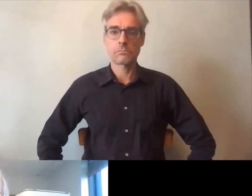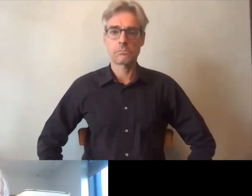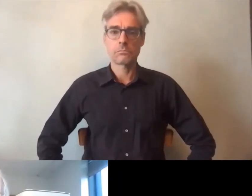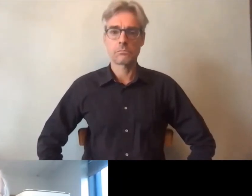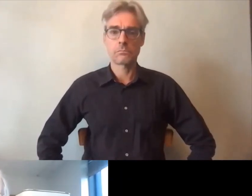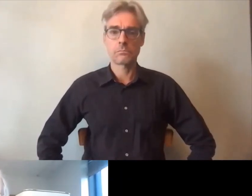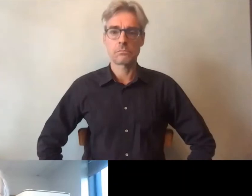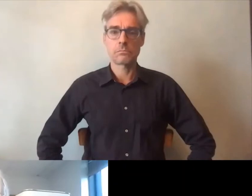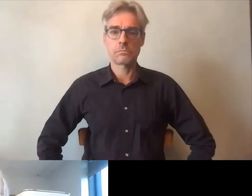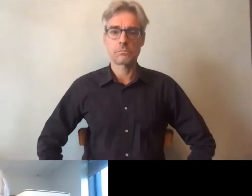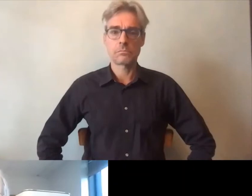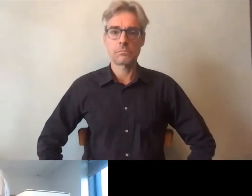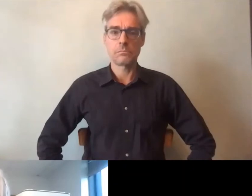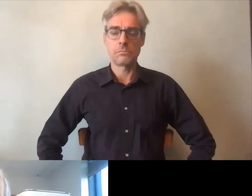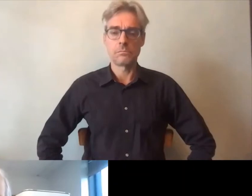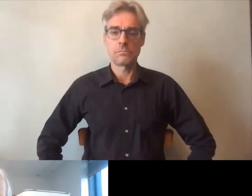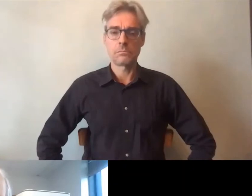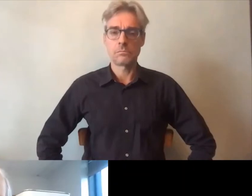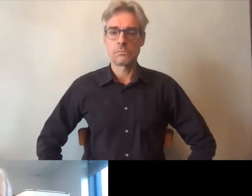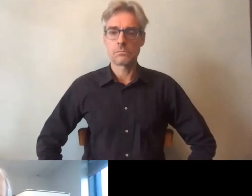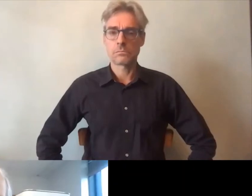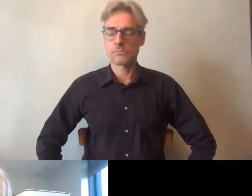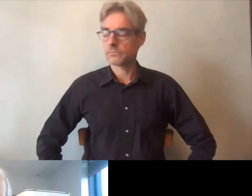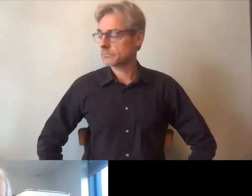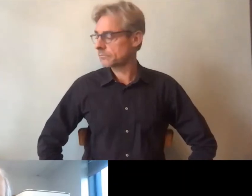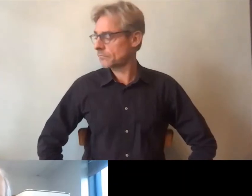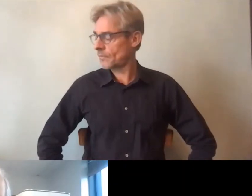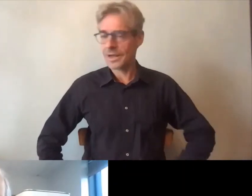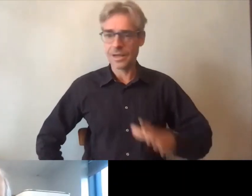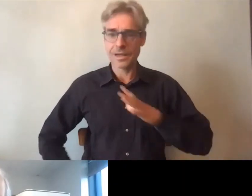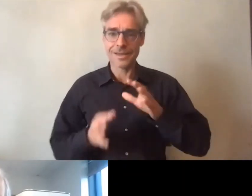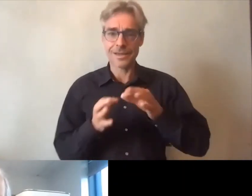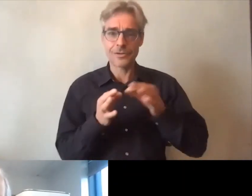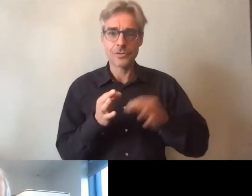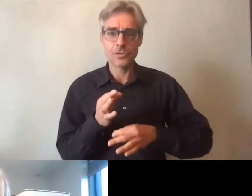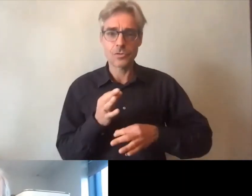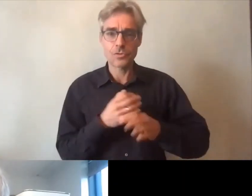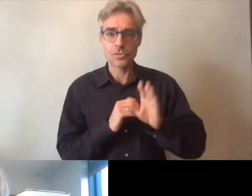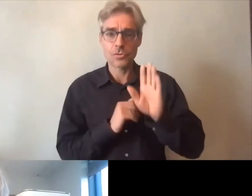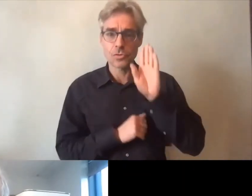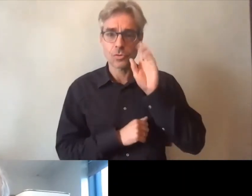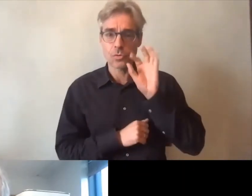est-ce que quelqu'un peut dépanner le professeur Axel Kahn